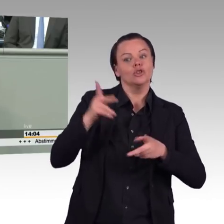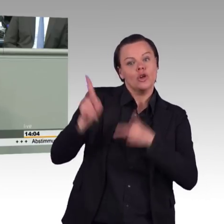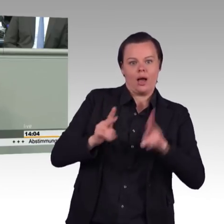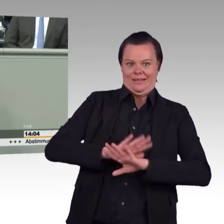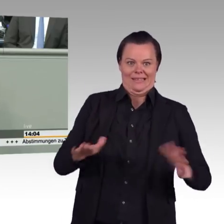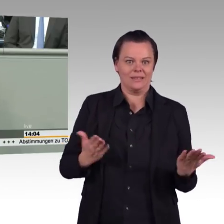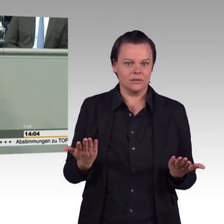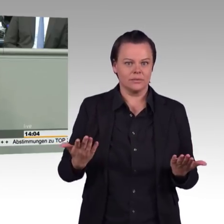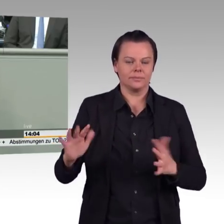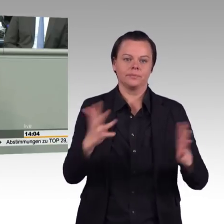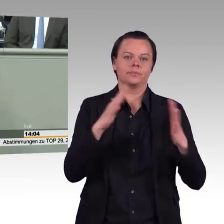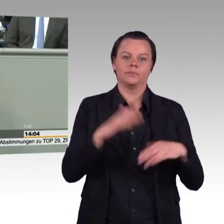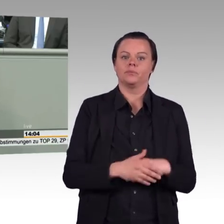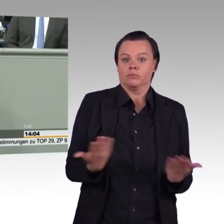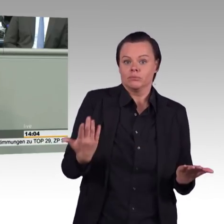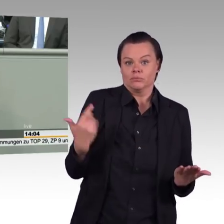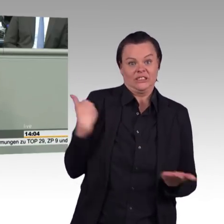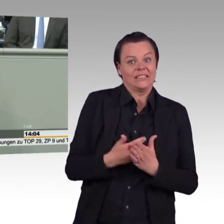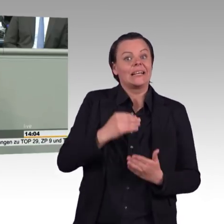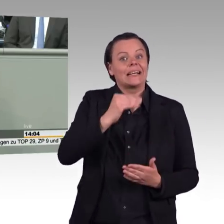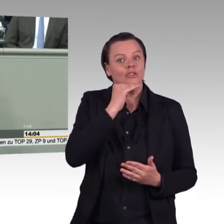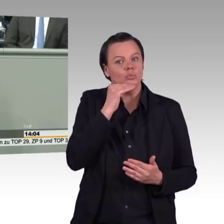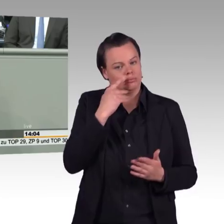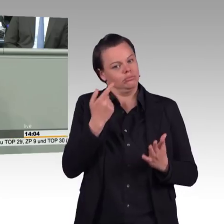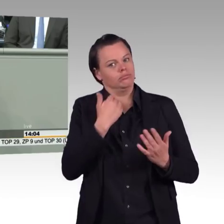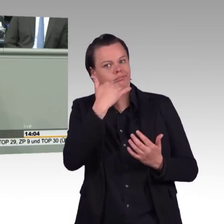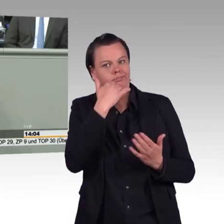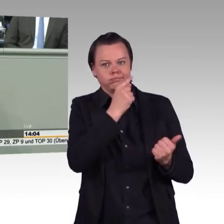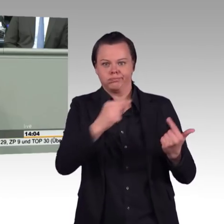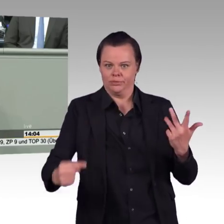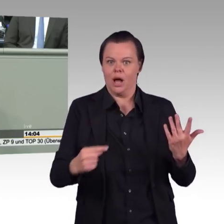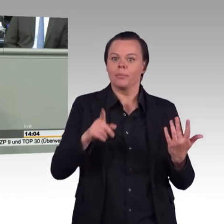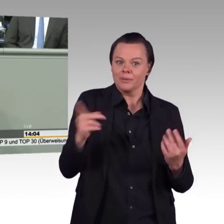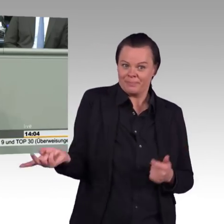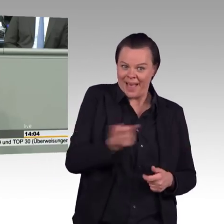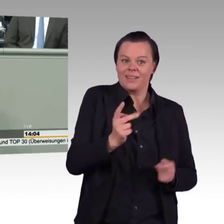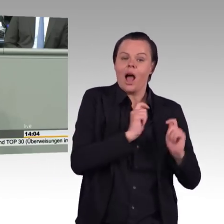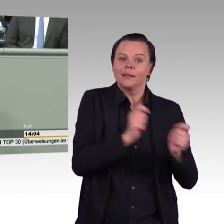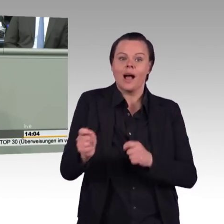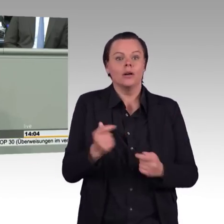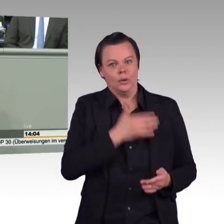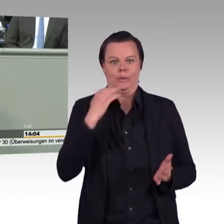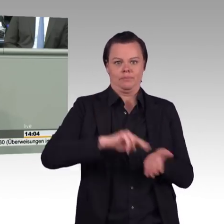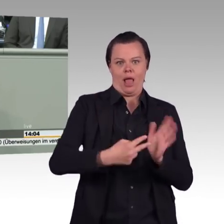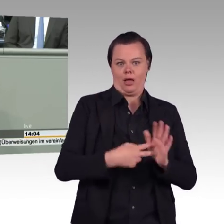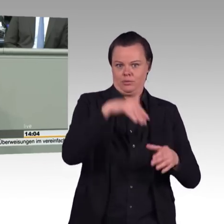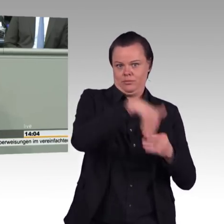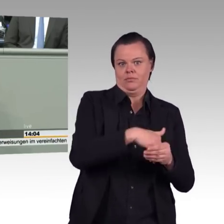Energiekosten in Europa. Schauen wir mal auf das Wie der Freien Demokraten. Wir glauben, dass Deutschland mit seinen